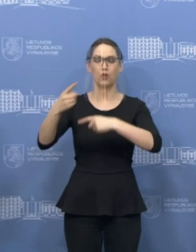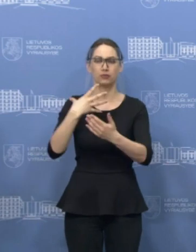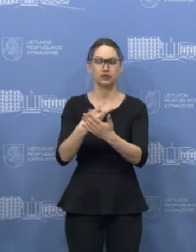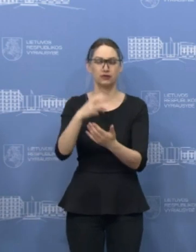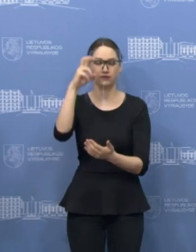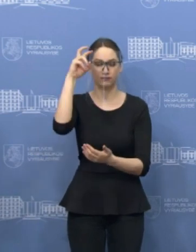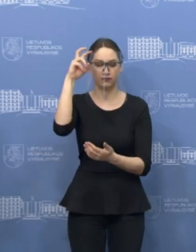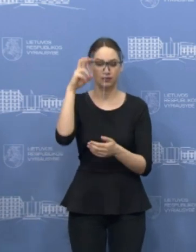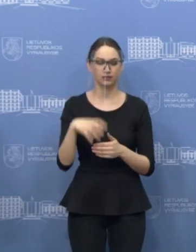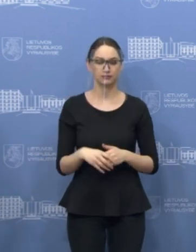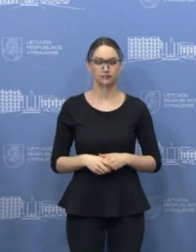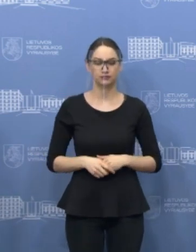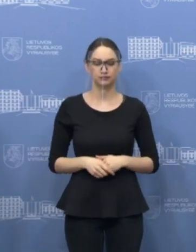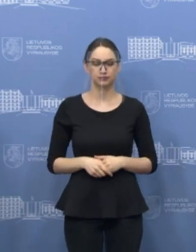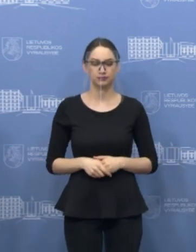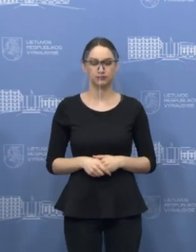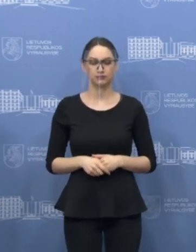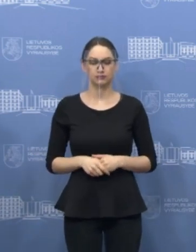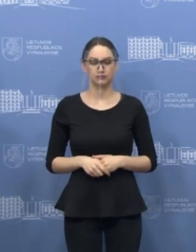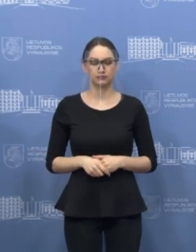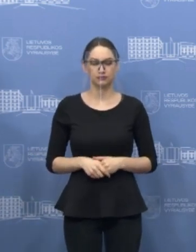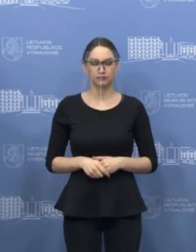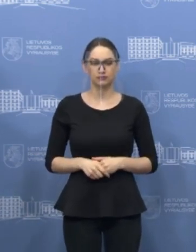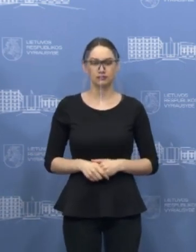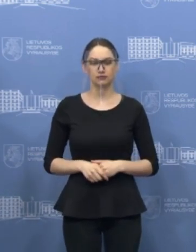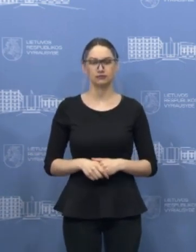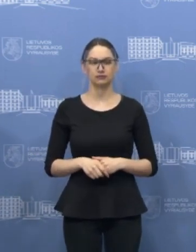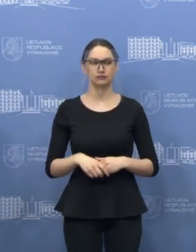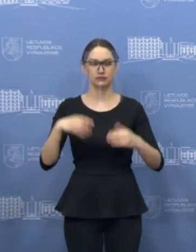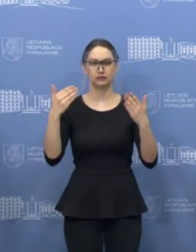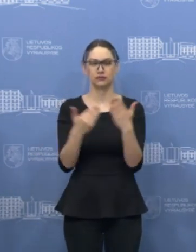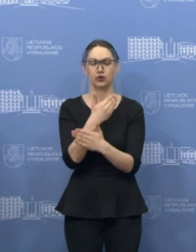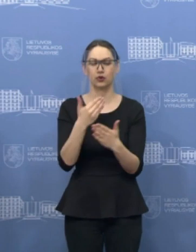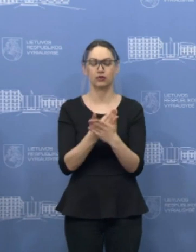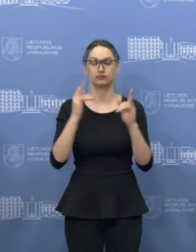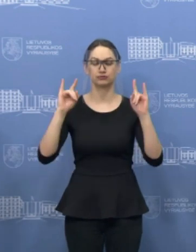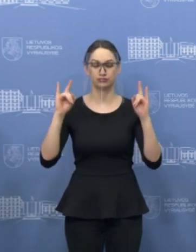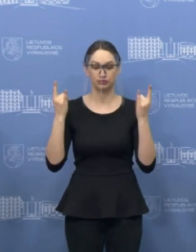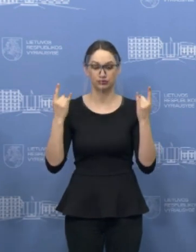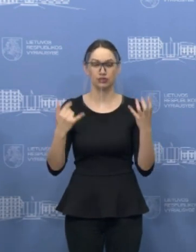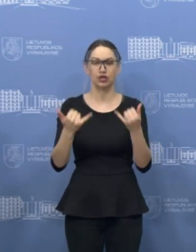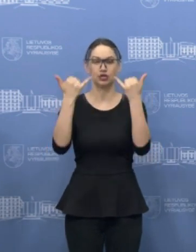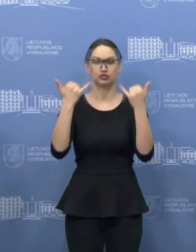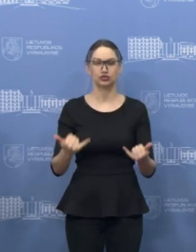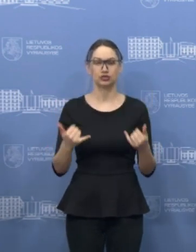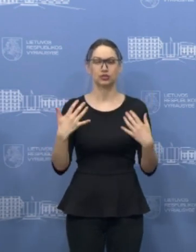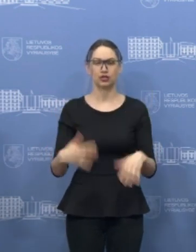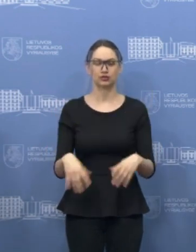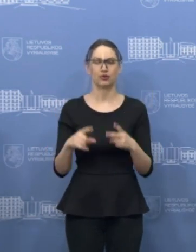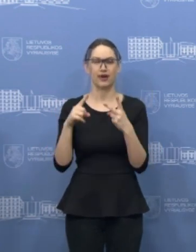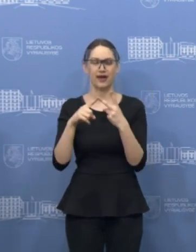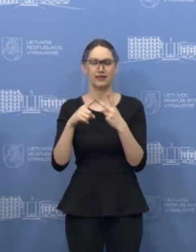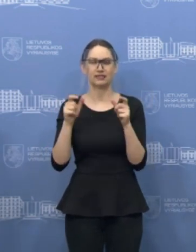Sąjungos ribų. Tai kol kas tiek naujienų, šiandien, kaip žinote, prasidėjo antrasis